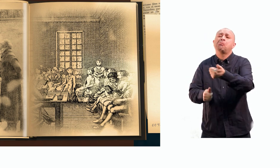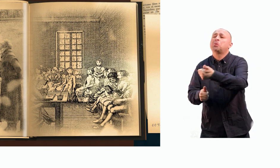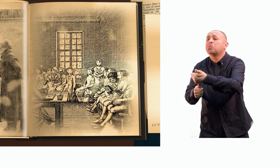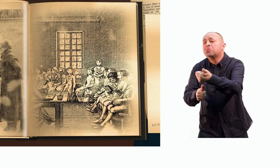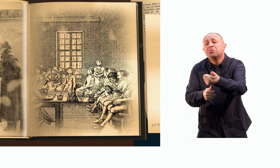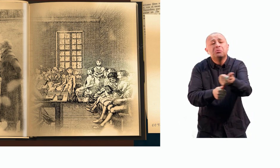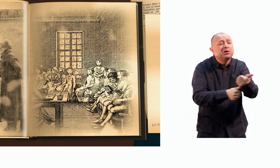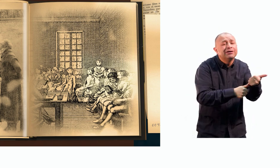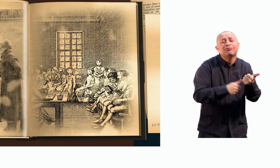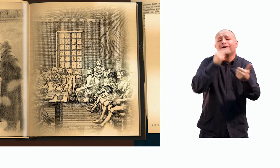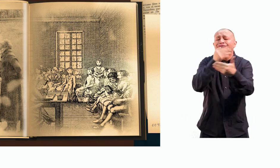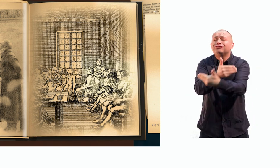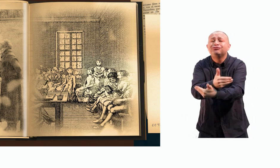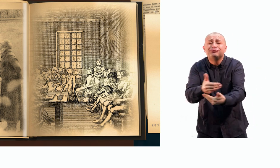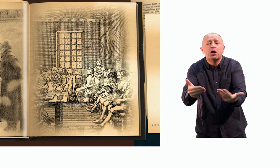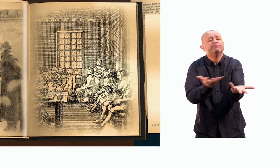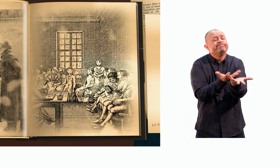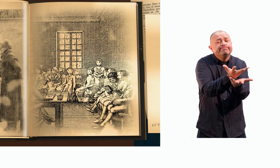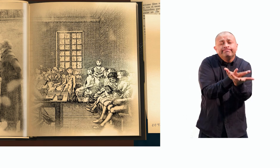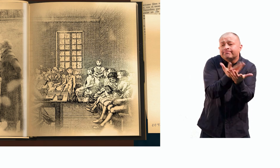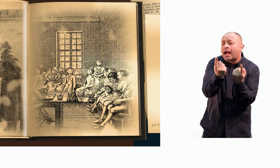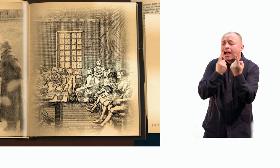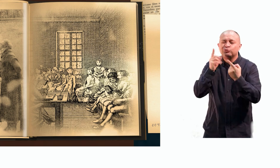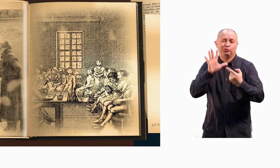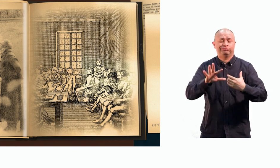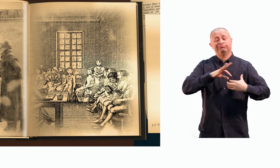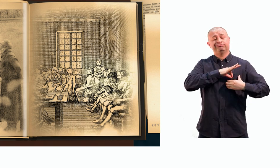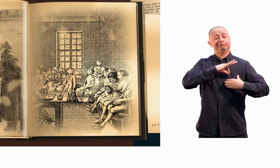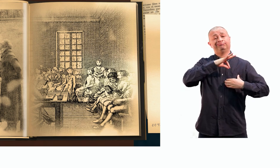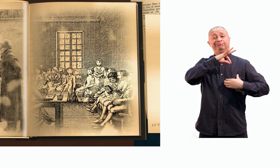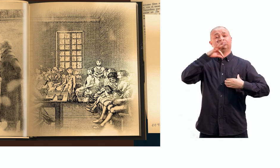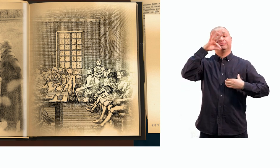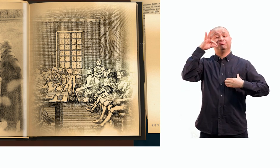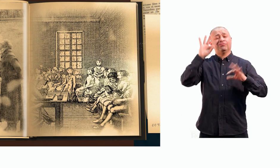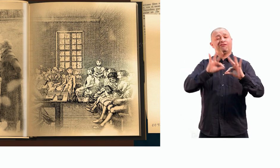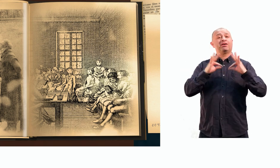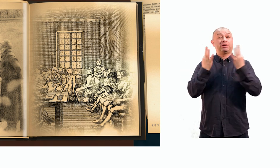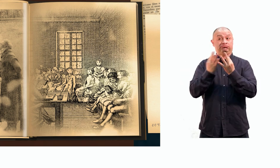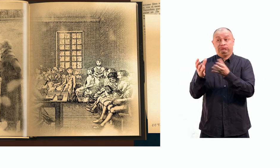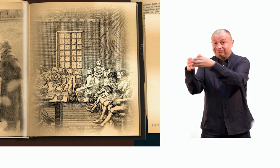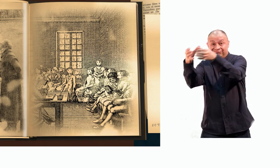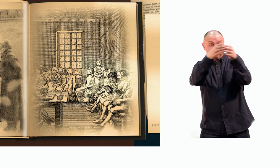como ser tutor de niños y consejero espiritual al servicio de las familias adineradas.